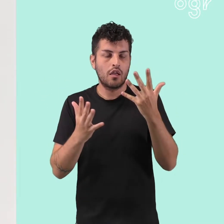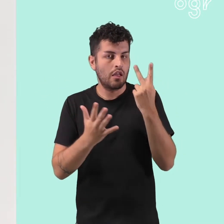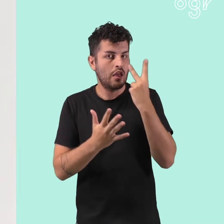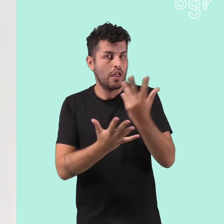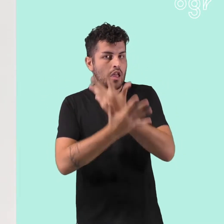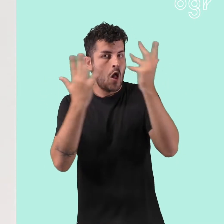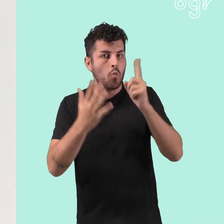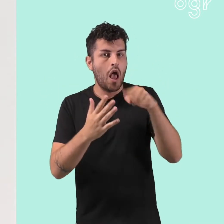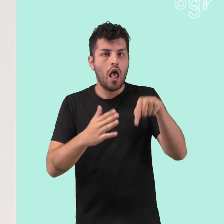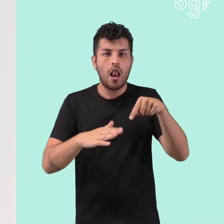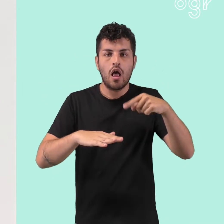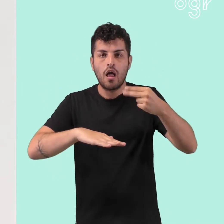simboleggia una tendinite.